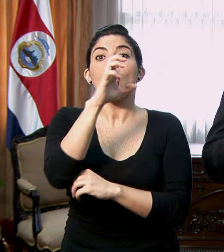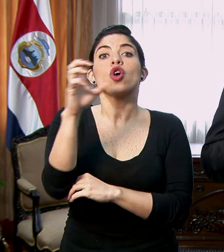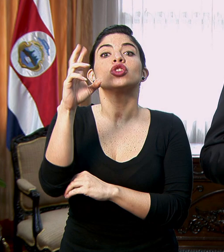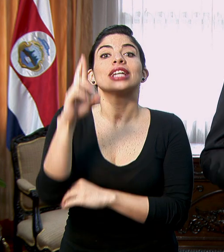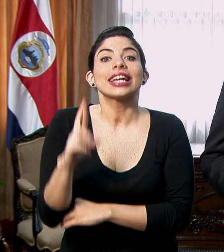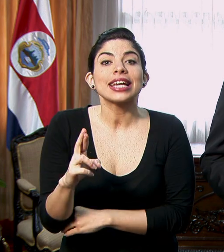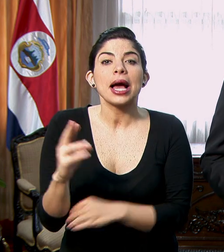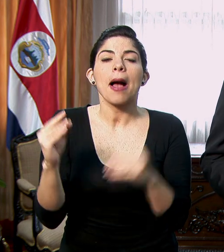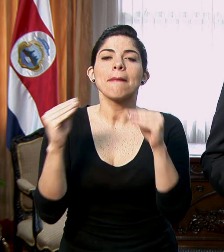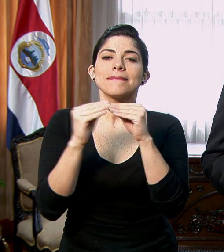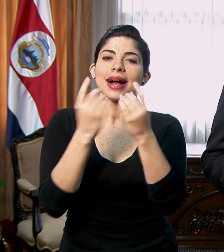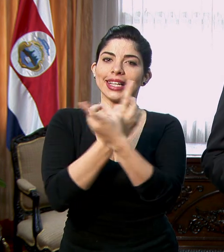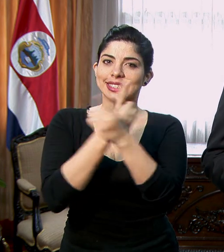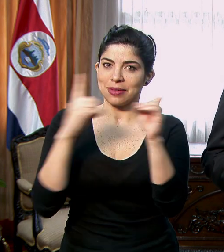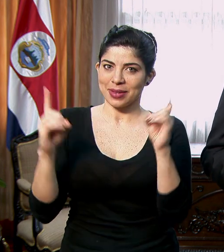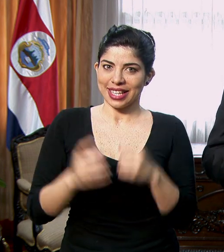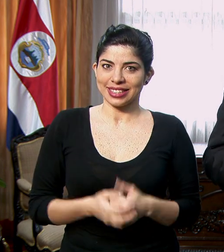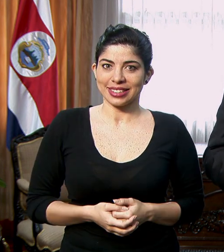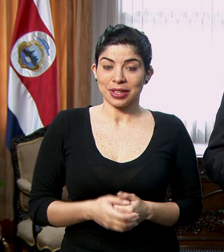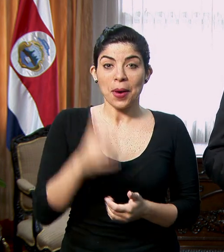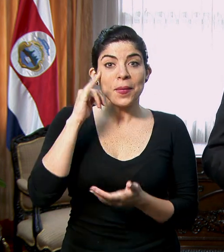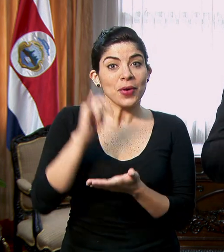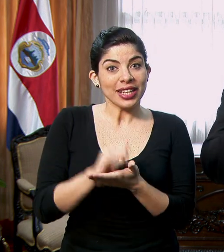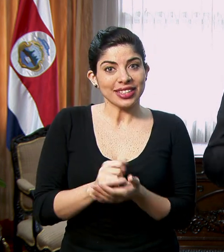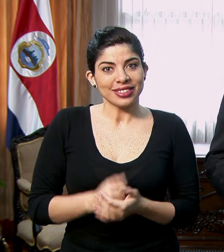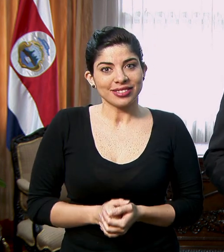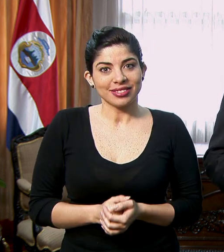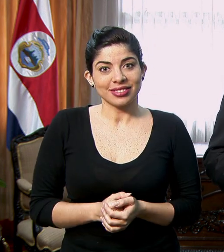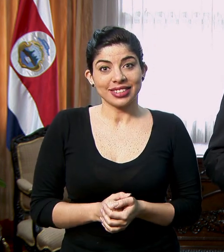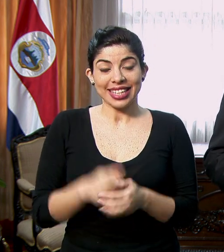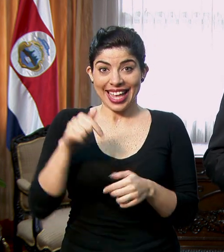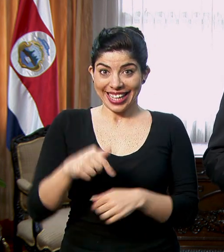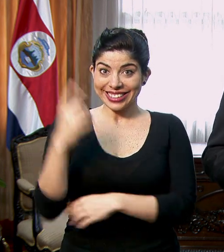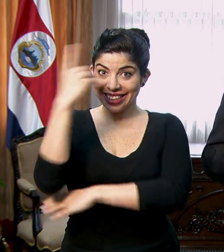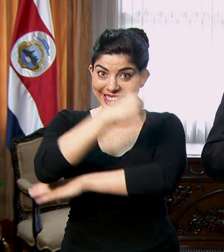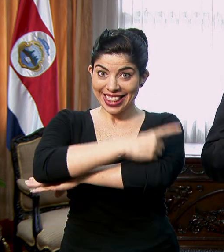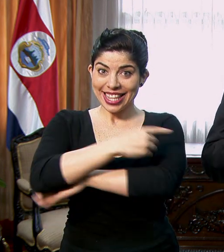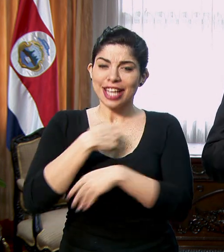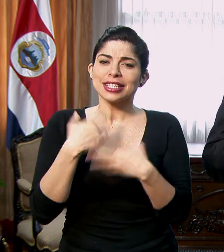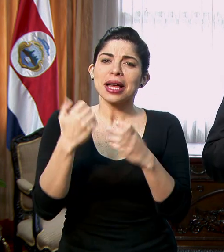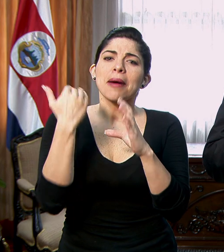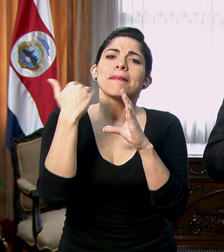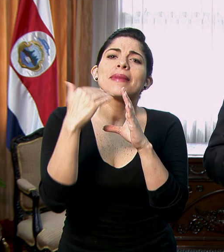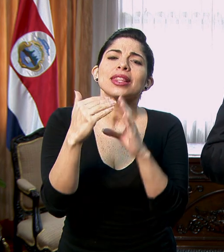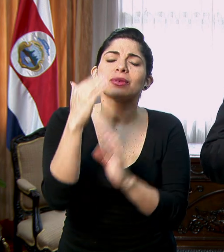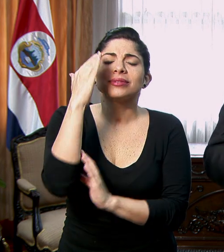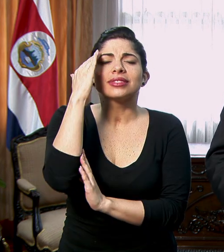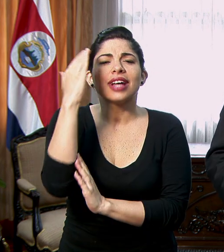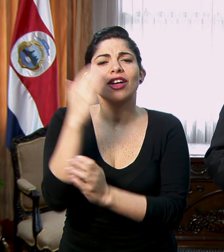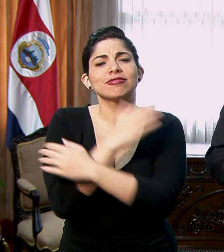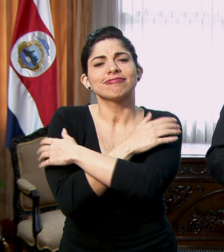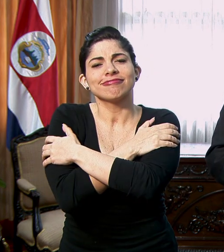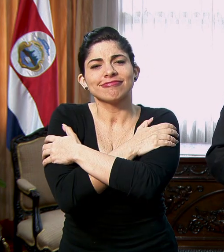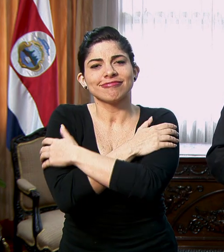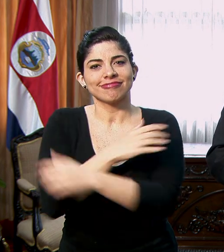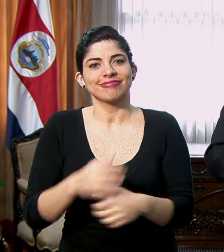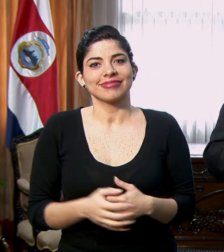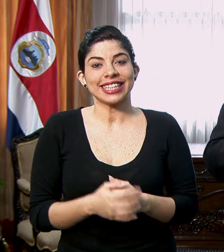más democrática. Por eso, en este día, quiero mandarles un saludo y un abrazo, decirles